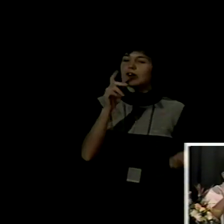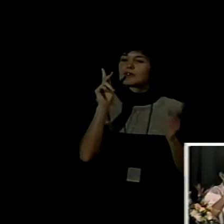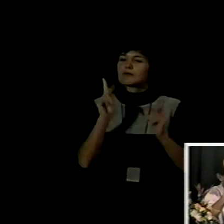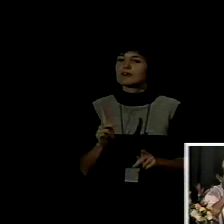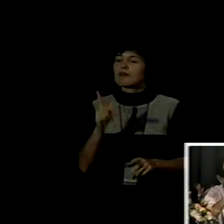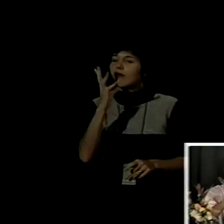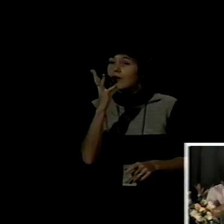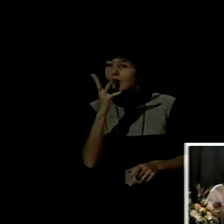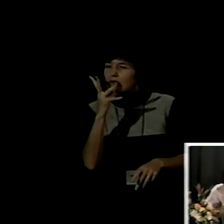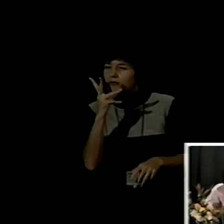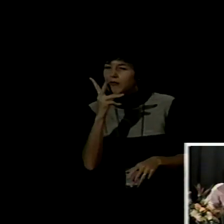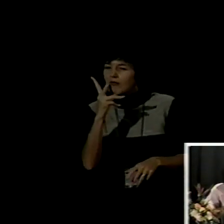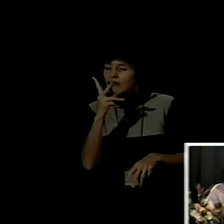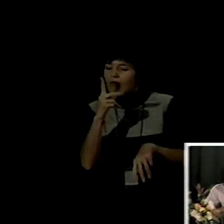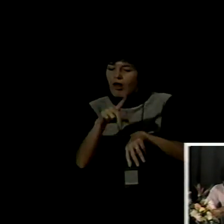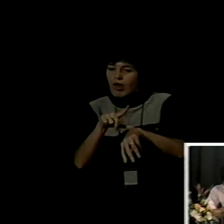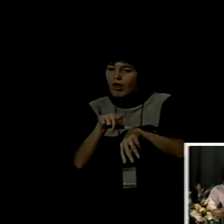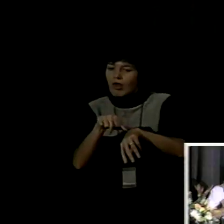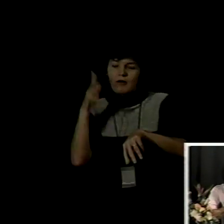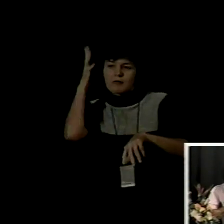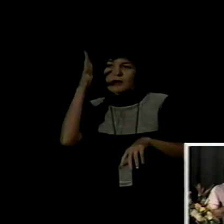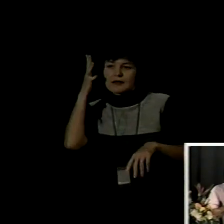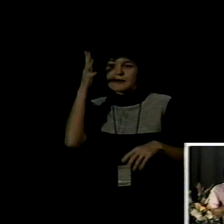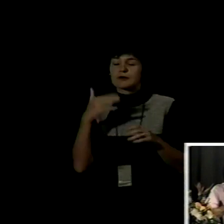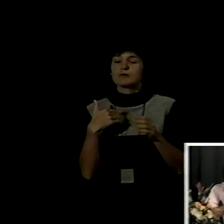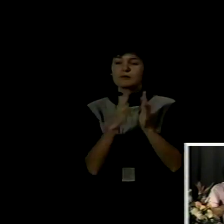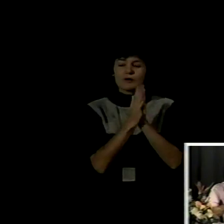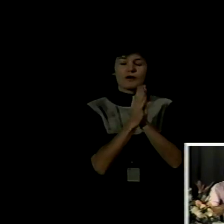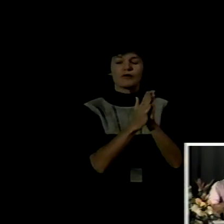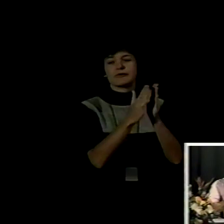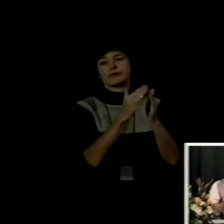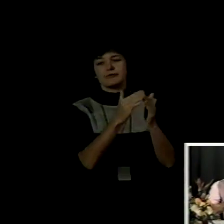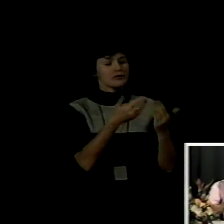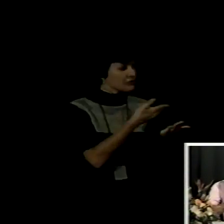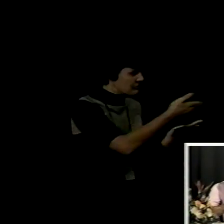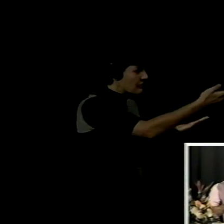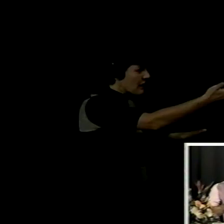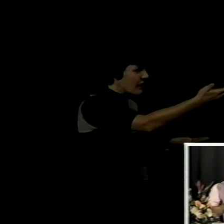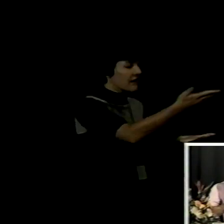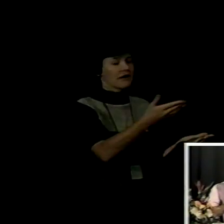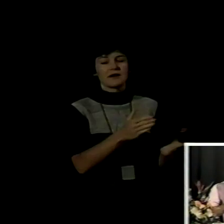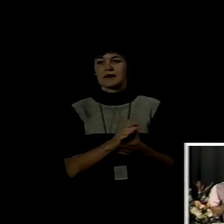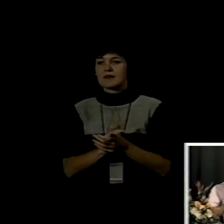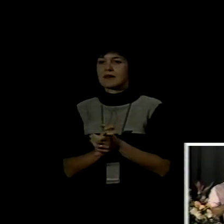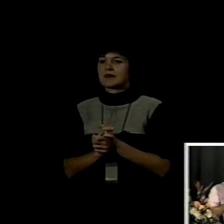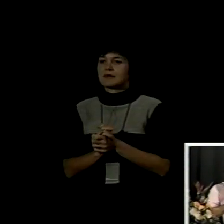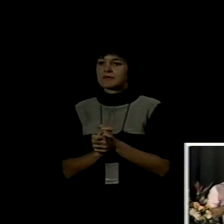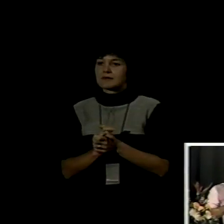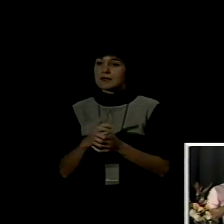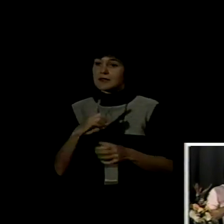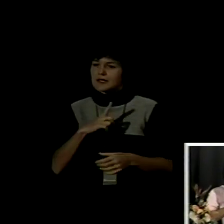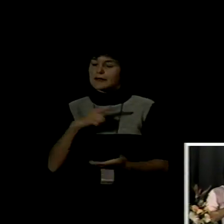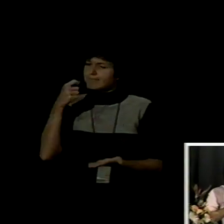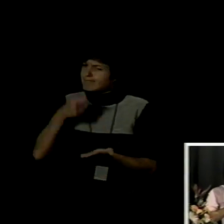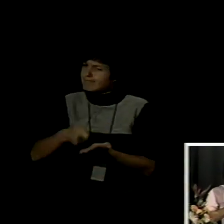los compañeros que asuman que hagan el esfuerzo de condensar todas sus